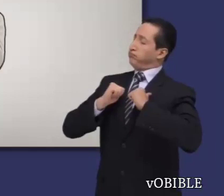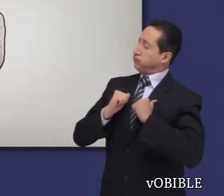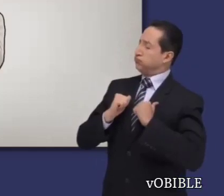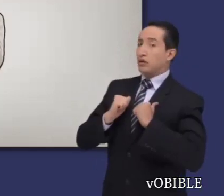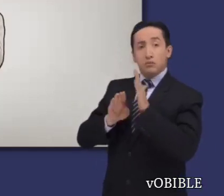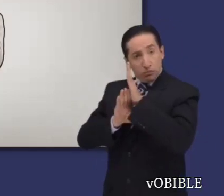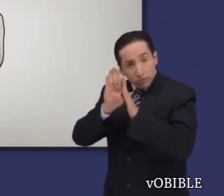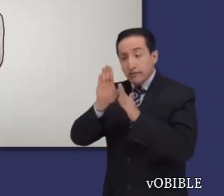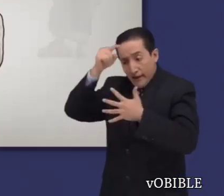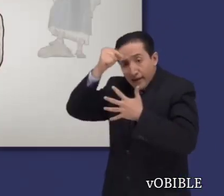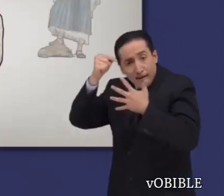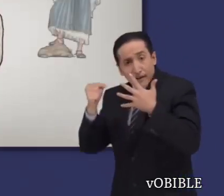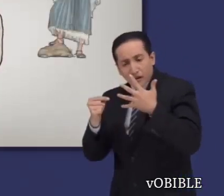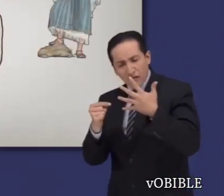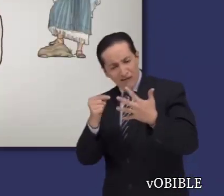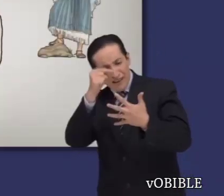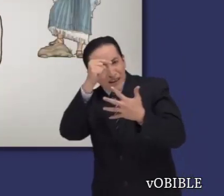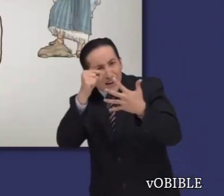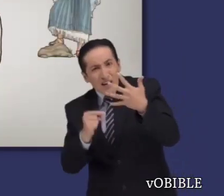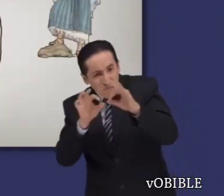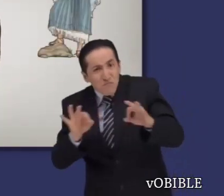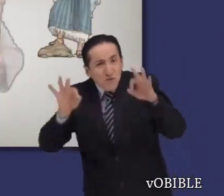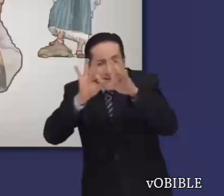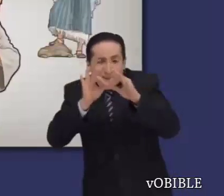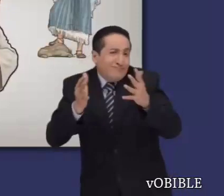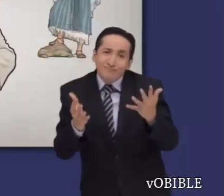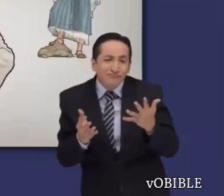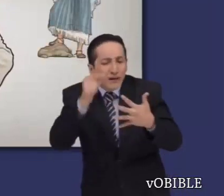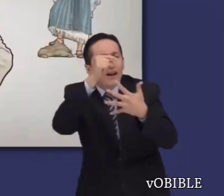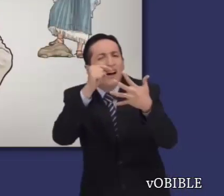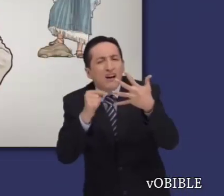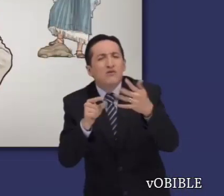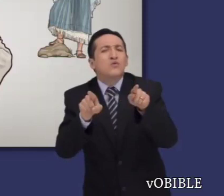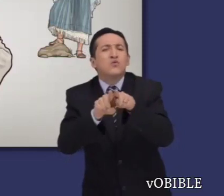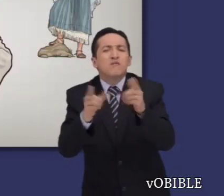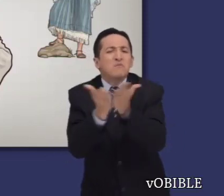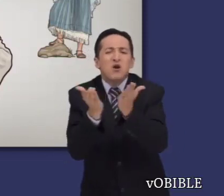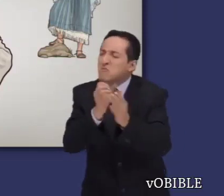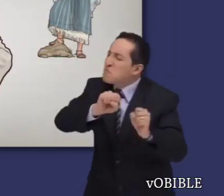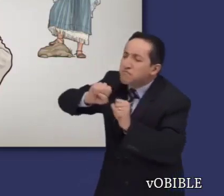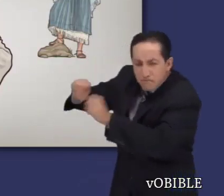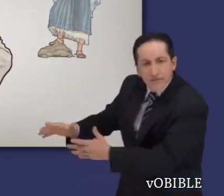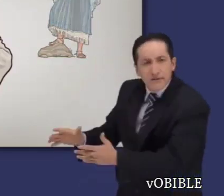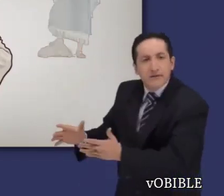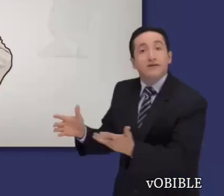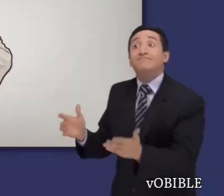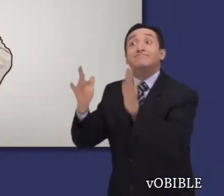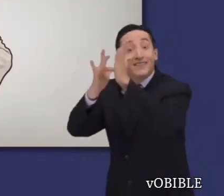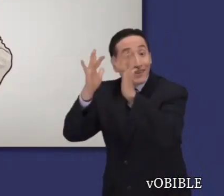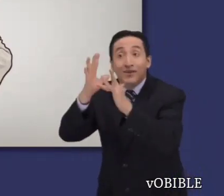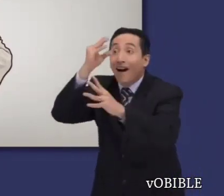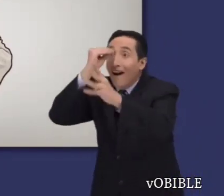Pablo considera que las ventajas de las que disfrutó por ser fariseo son basura en comparación con el privilegio de conocer a Cristo